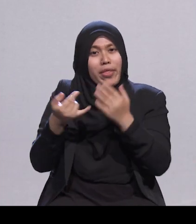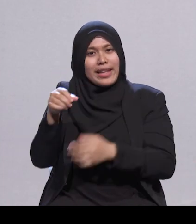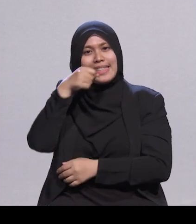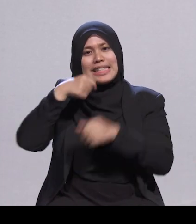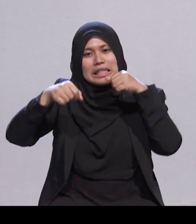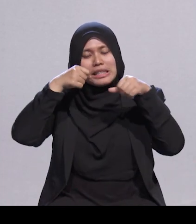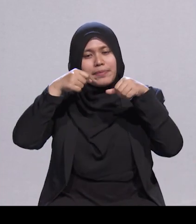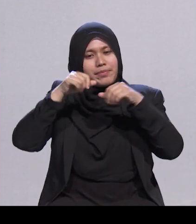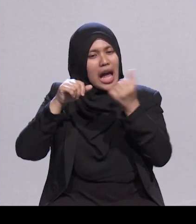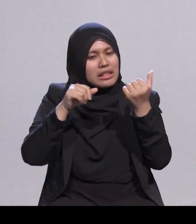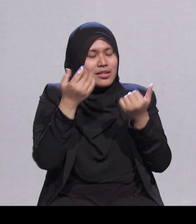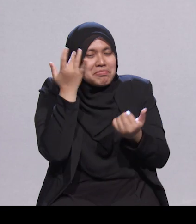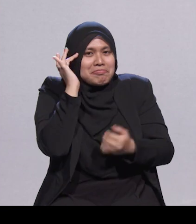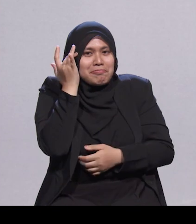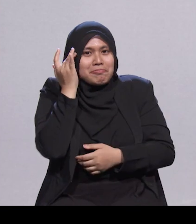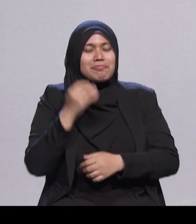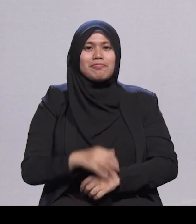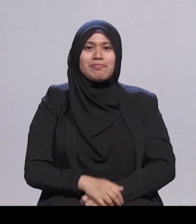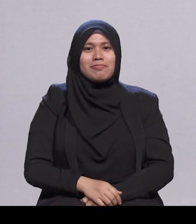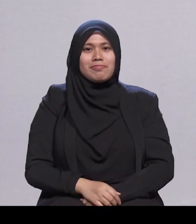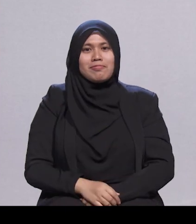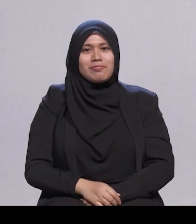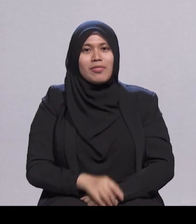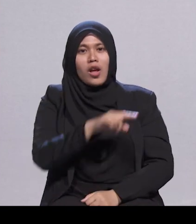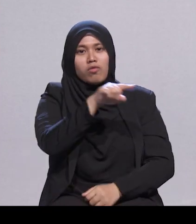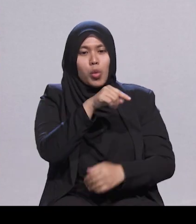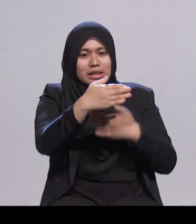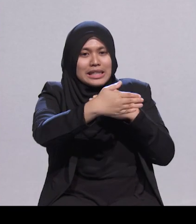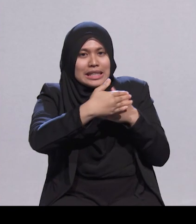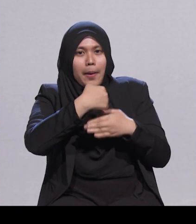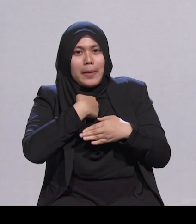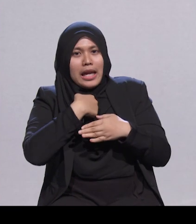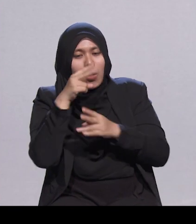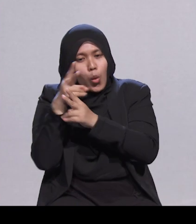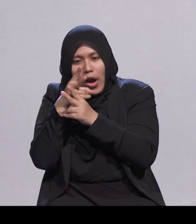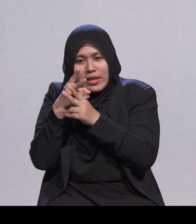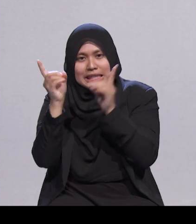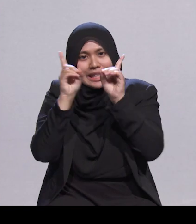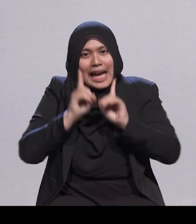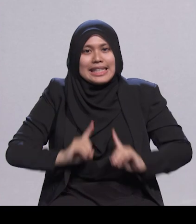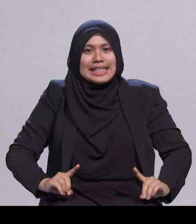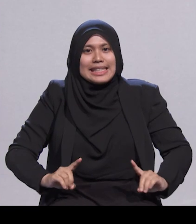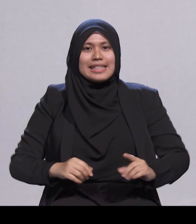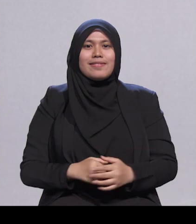keliling saya makan berhati-hati. Nasi Bukhari yang disajikan nampak sedap sekali.